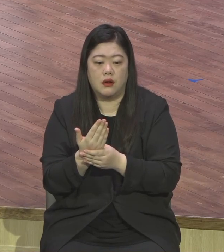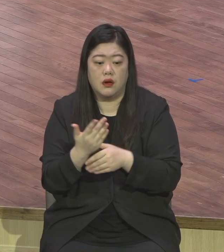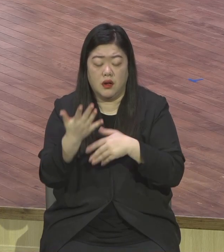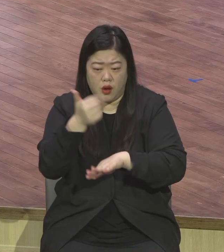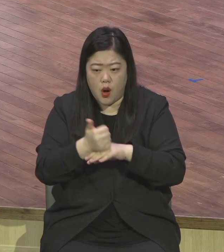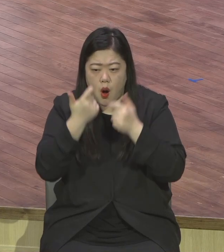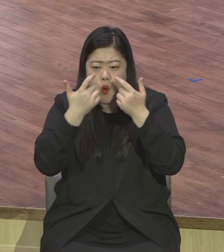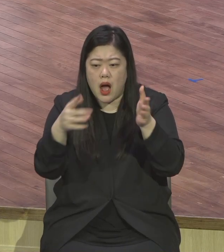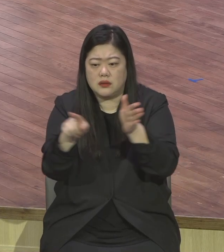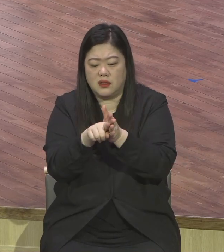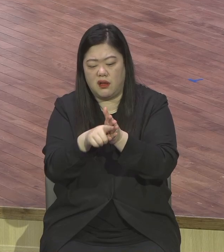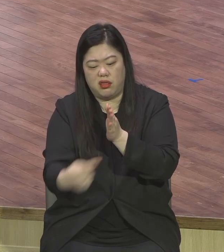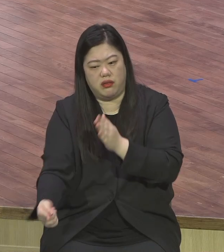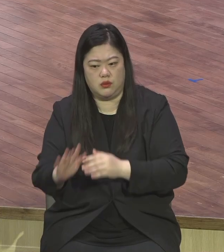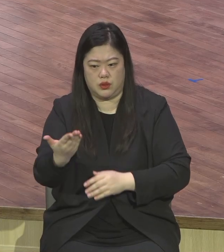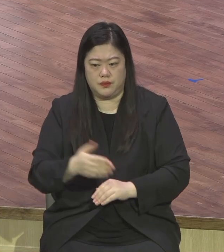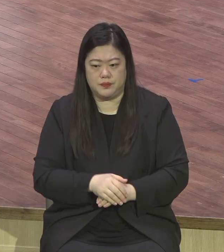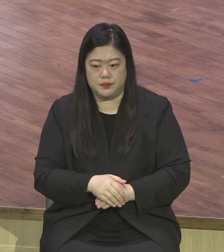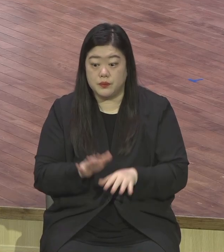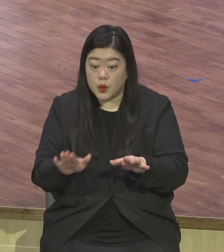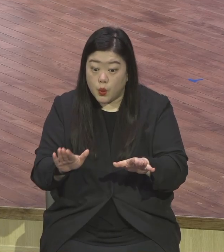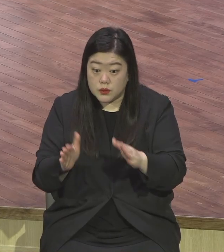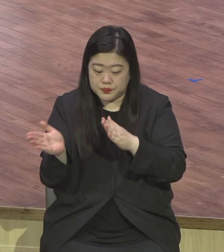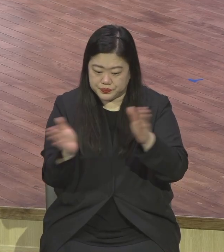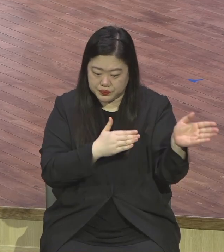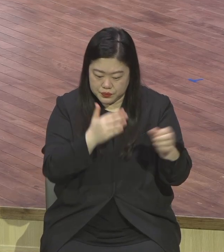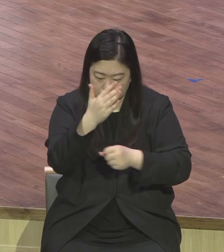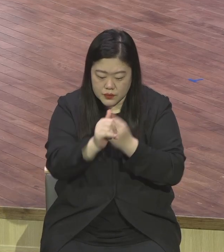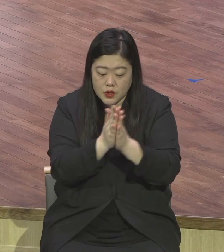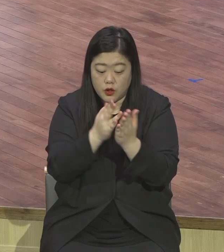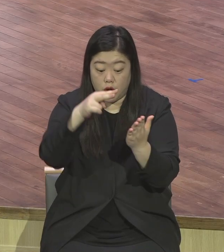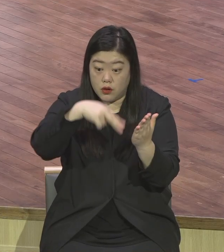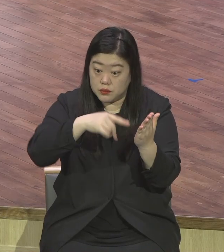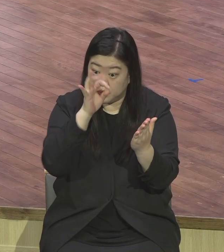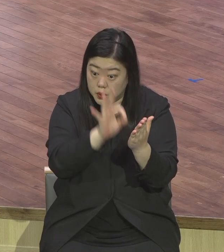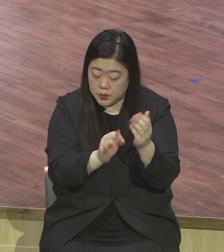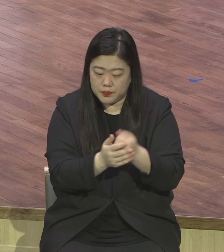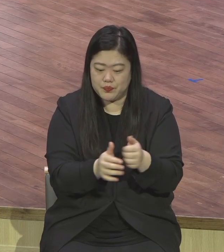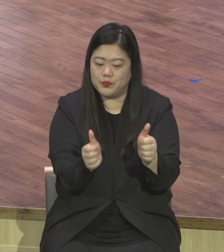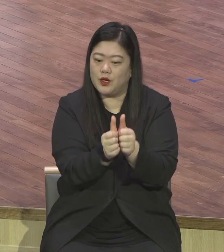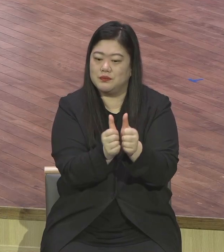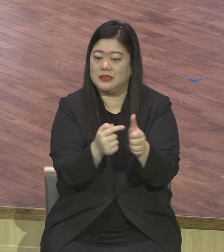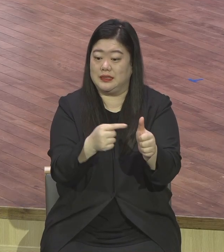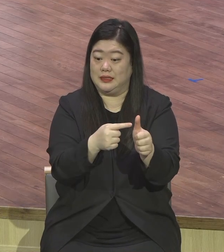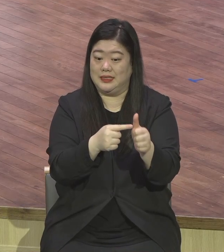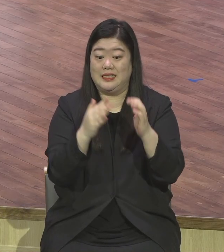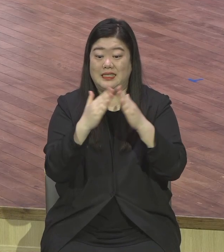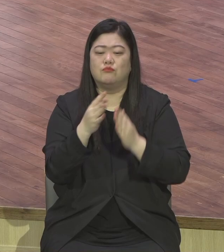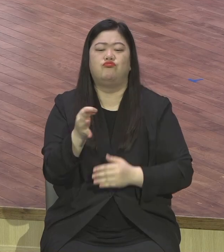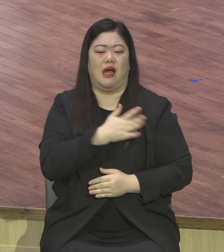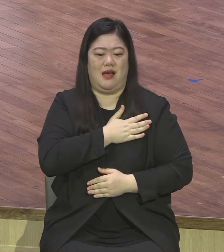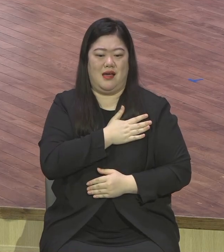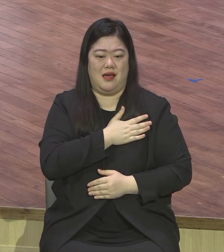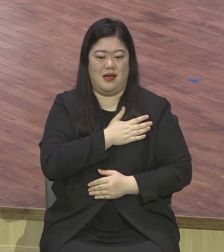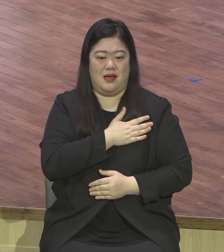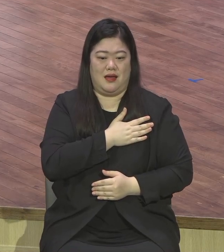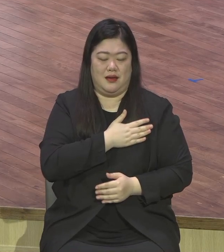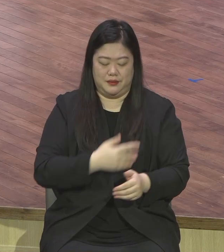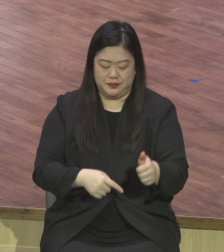한 부자 청년이 나옵니다. 이 청년은 한마디로 말하면 하나님이 원하시고 기뻐하시는